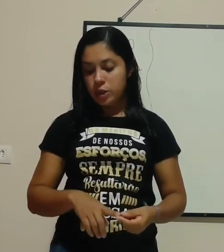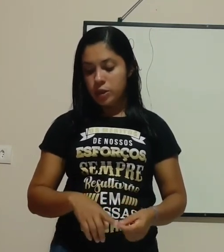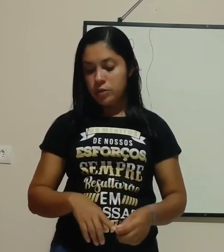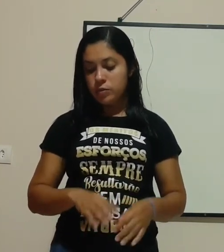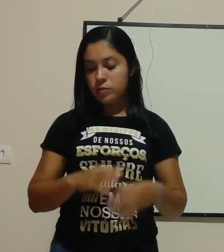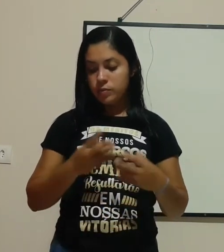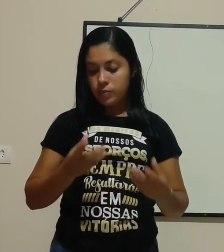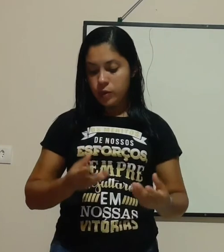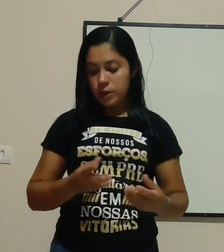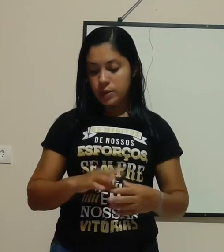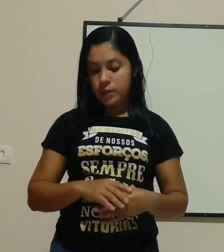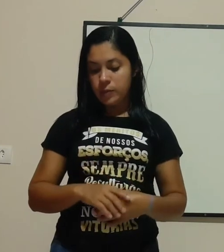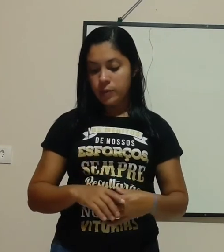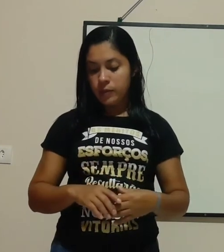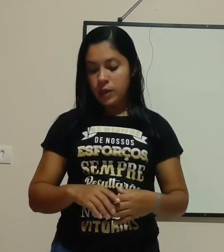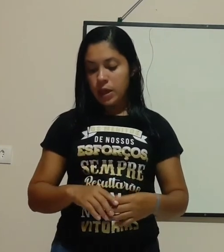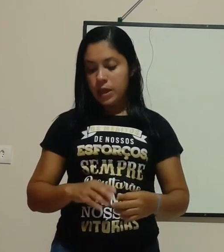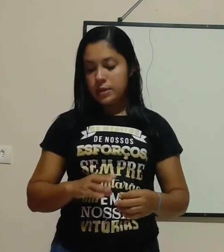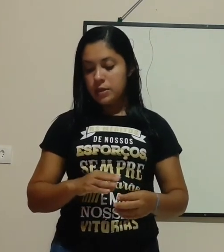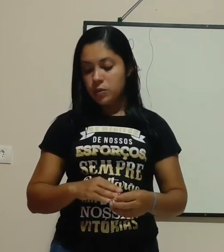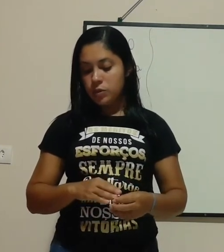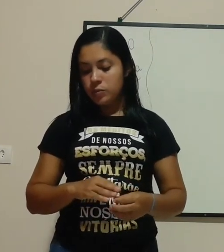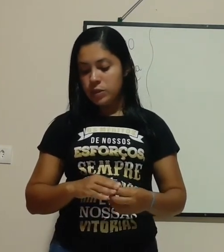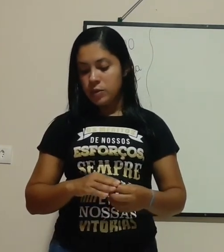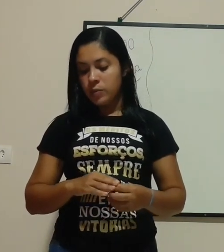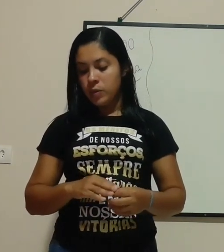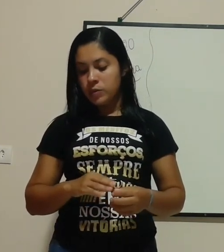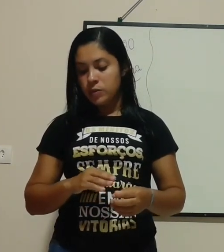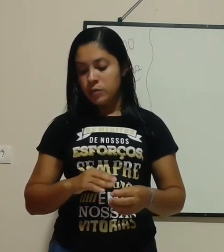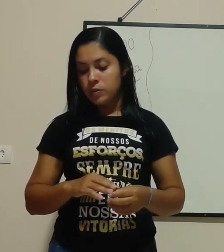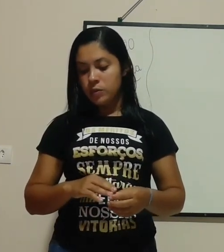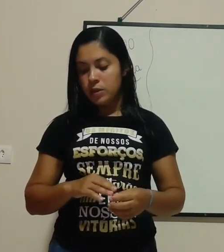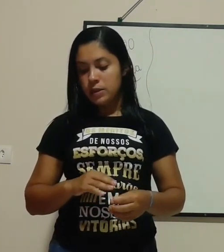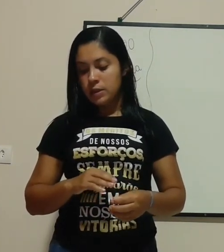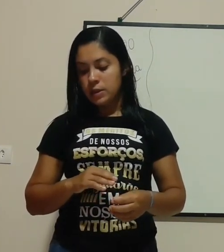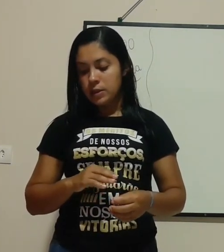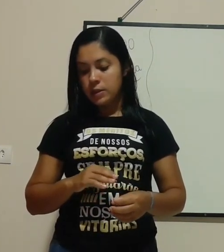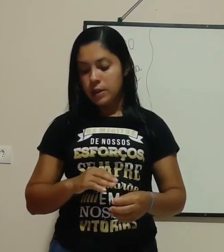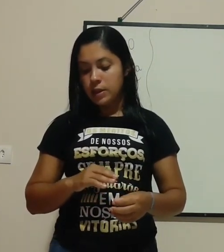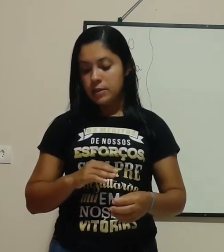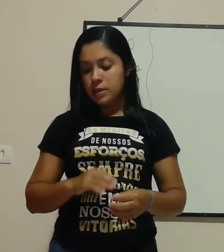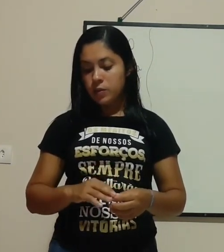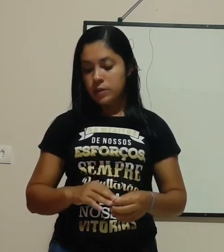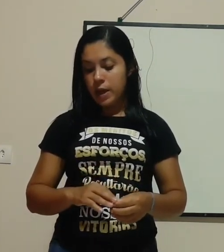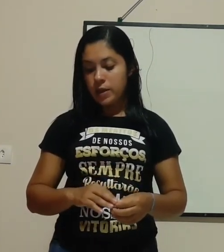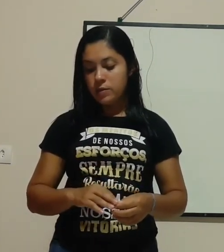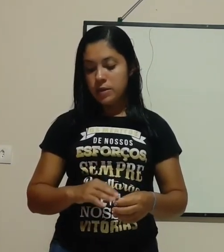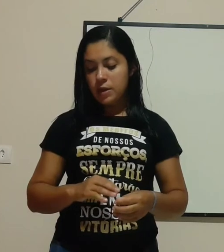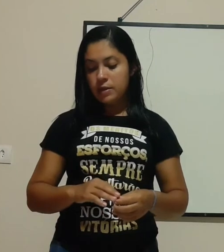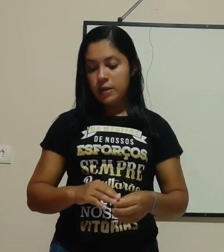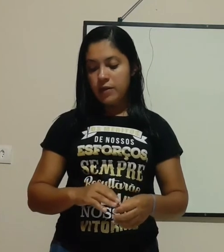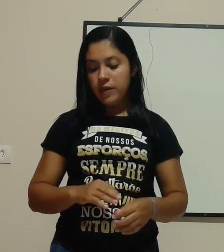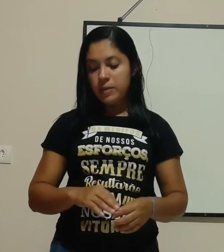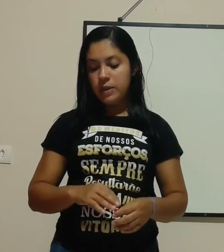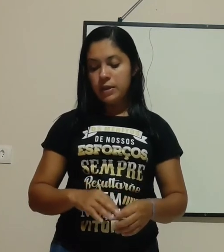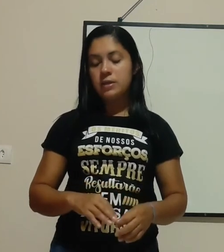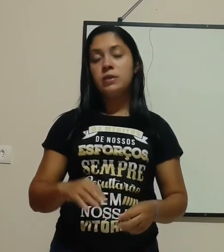estânio, por exemplo. Esses últimos são bons condutores que são usados na fabricação